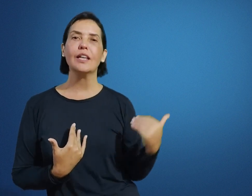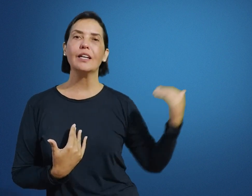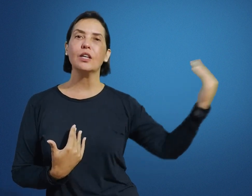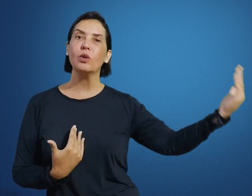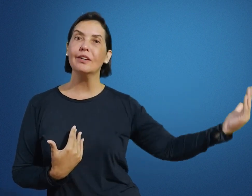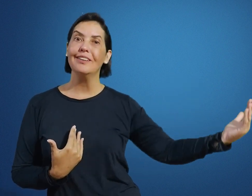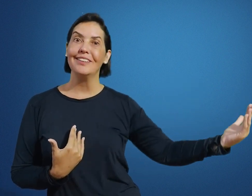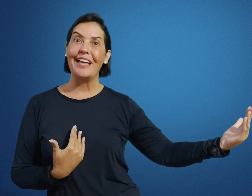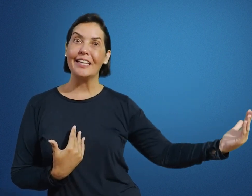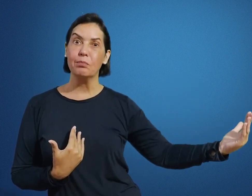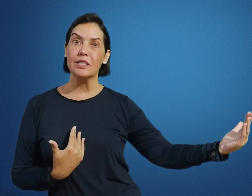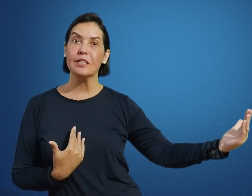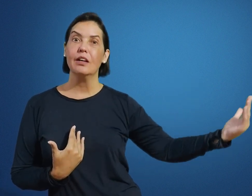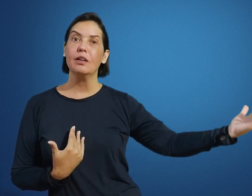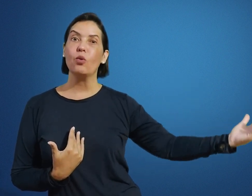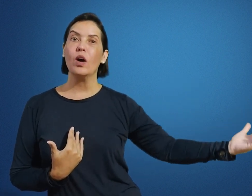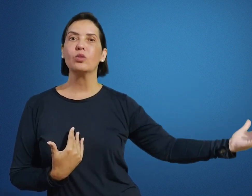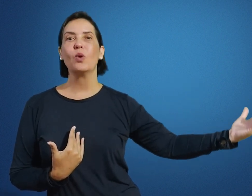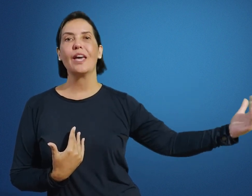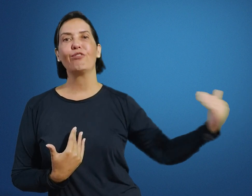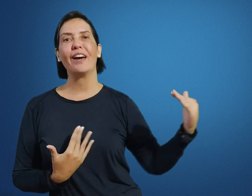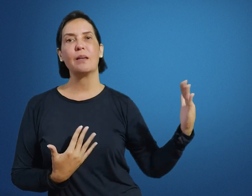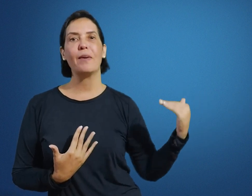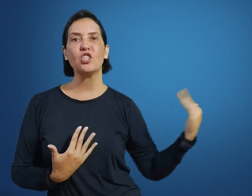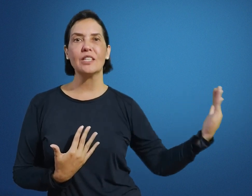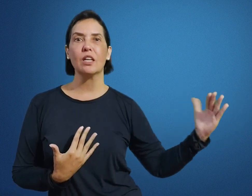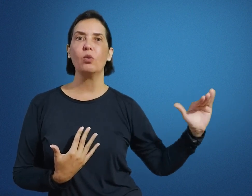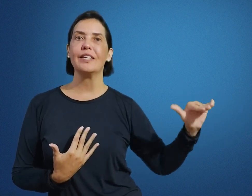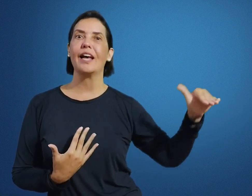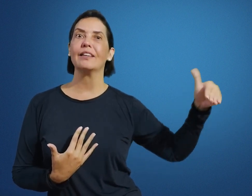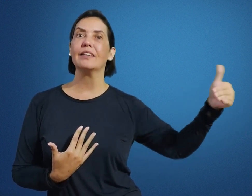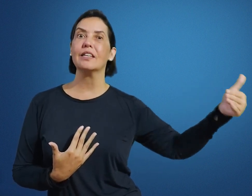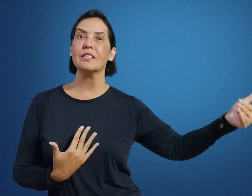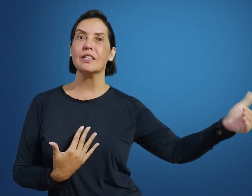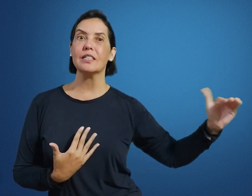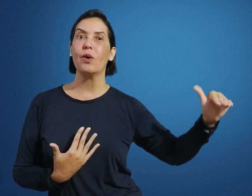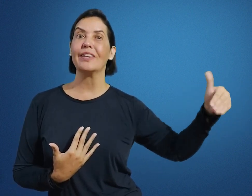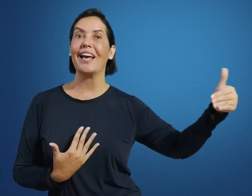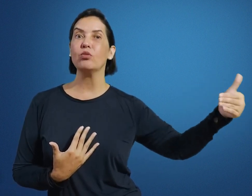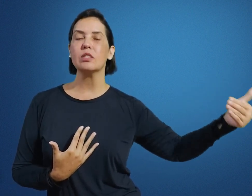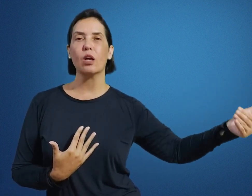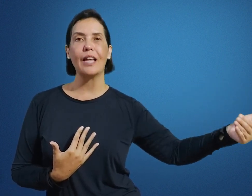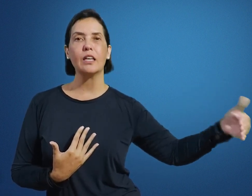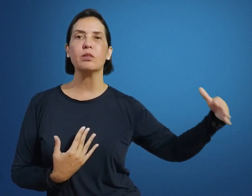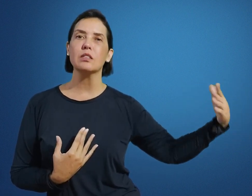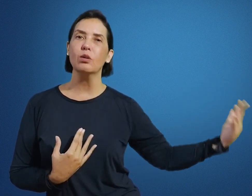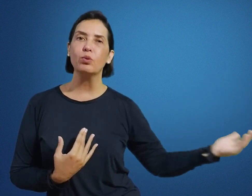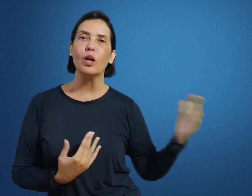e da língua da Libras, enquanto ele faz a mediação e a transcrição, a tradução da Libras para o